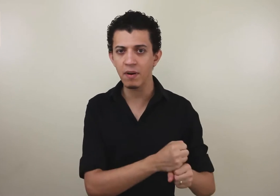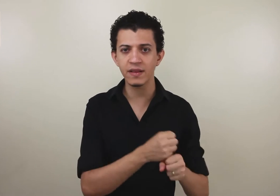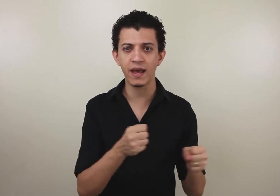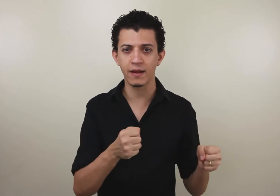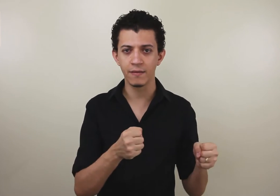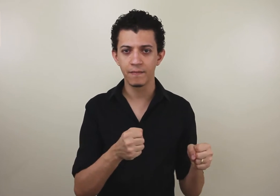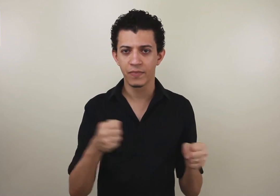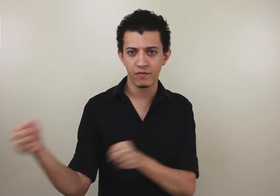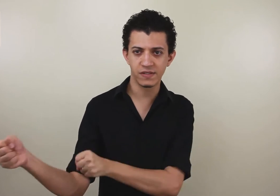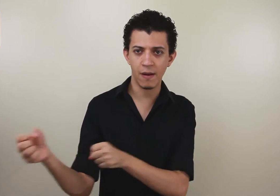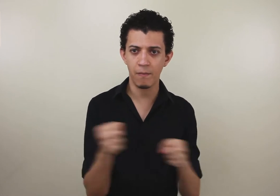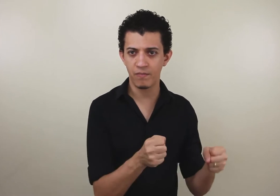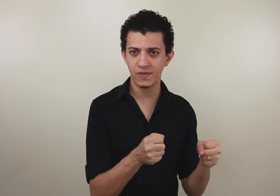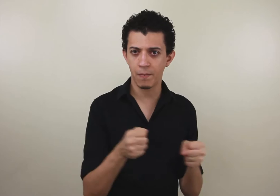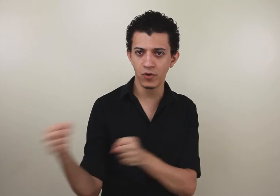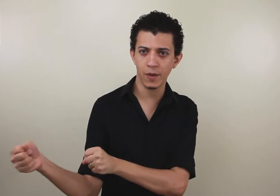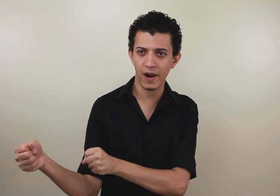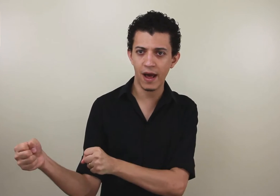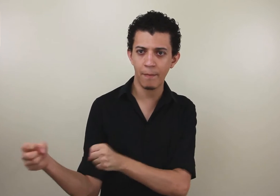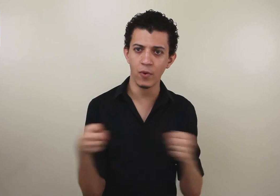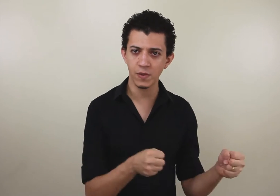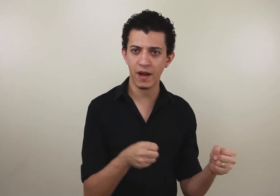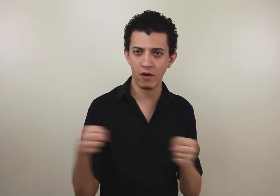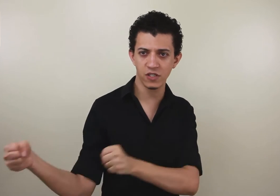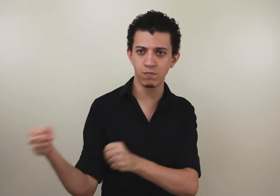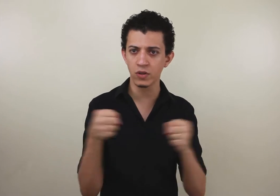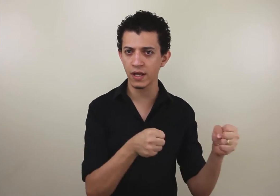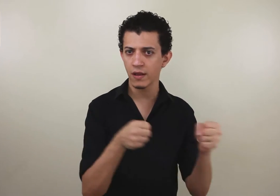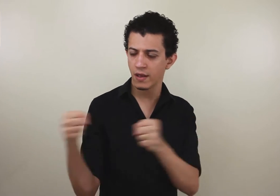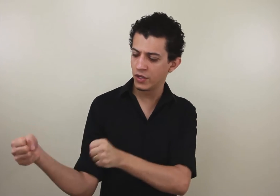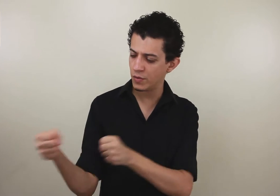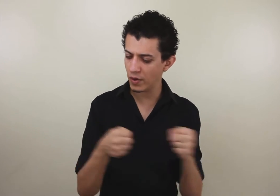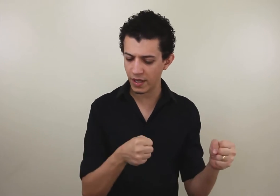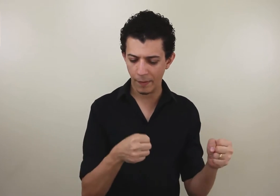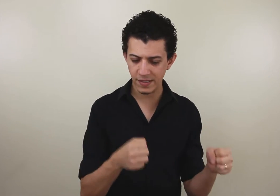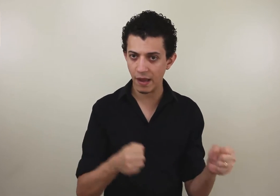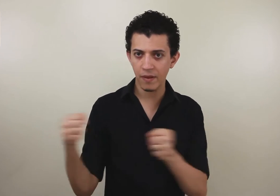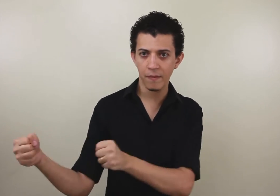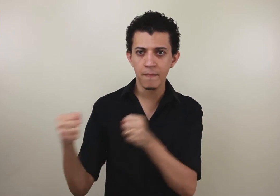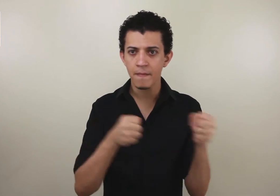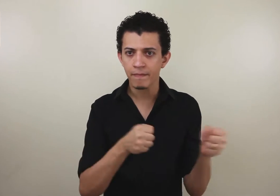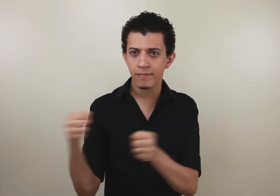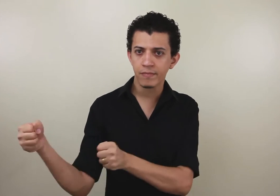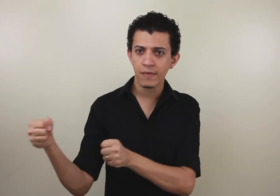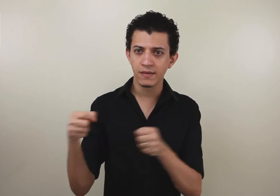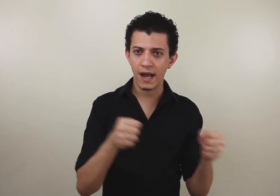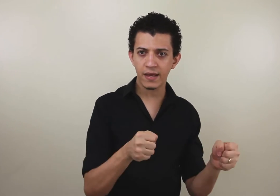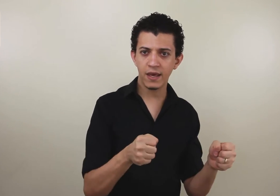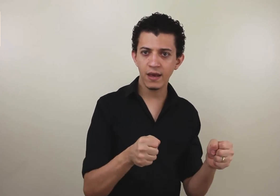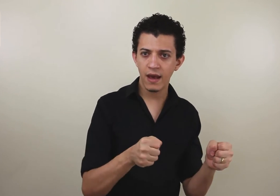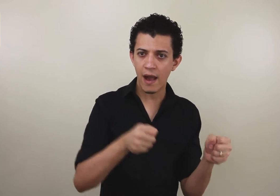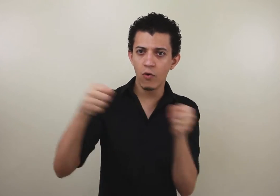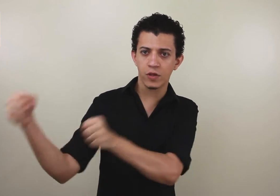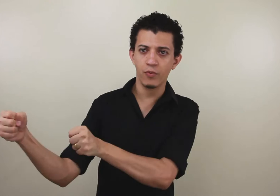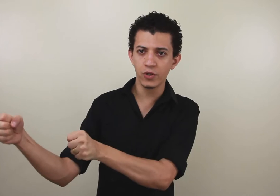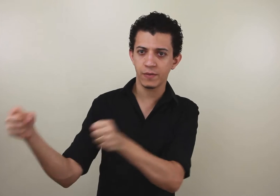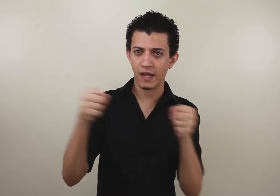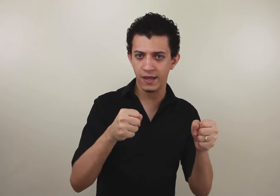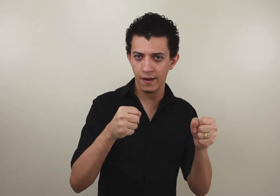bandeira. Você puxa para lá, puxa para cá, é uma disputa de poder, percebe? Está aqui, aí o outro puxa, está aqui,